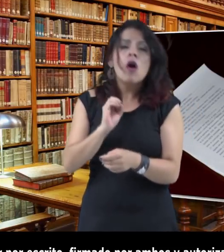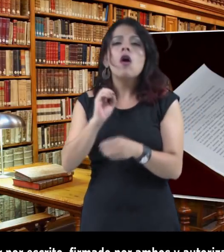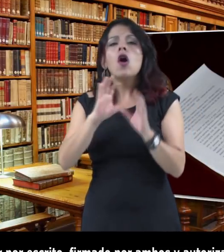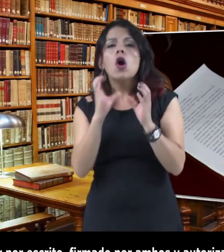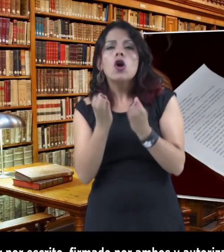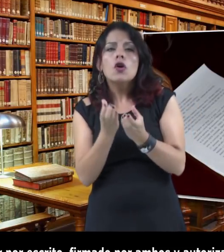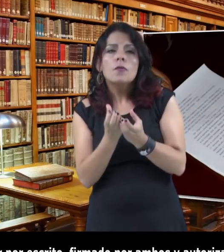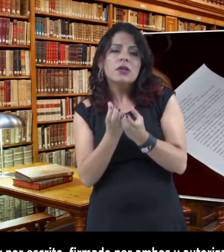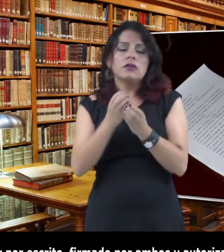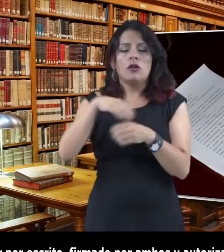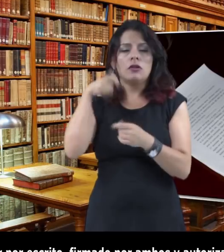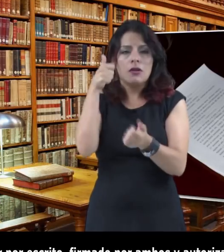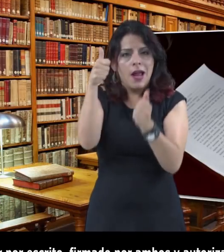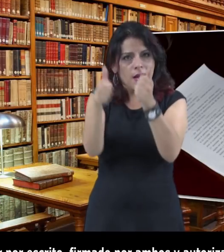o también recurrir a un mediador.